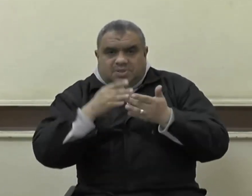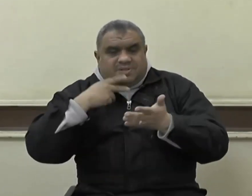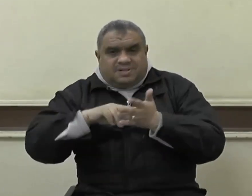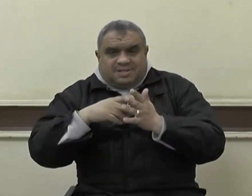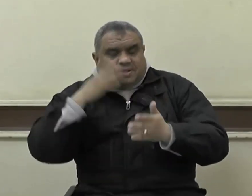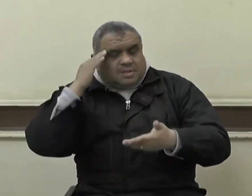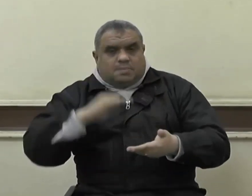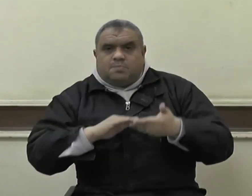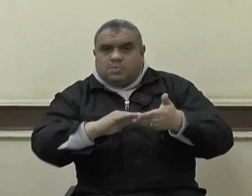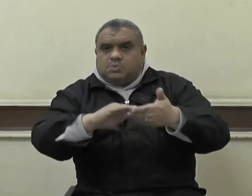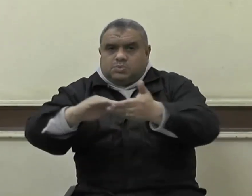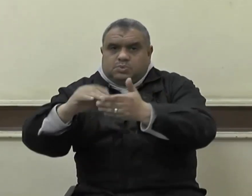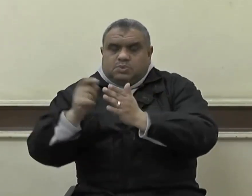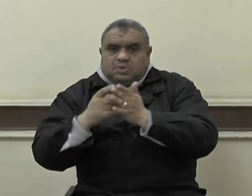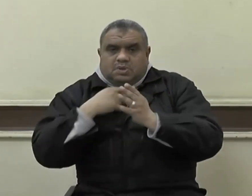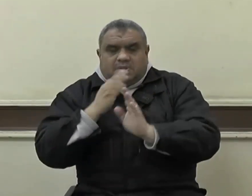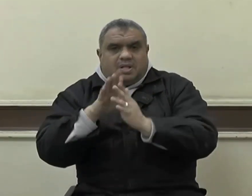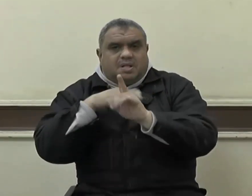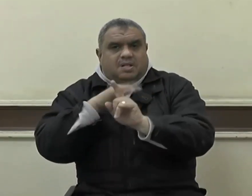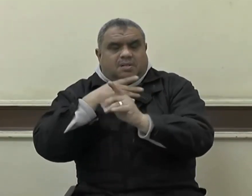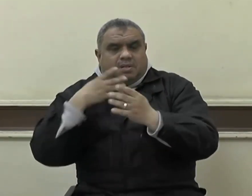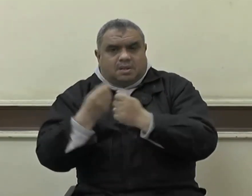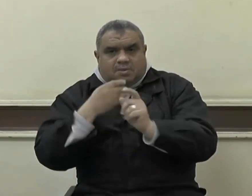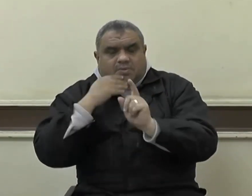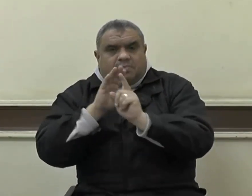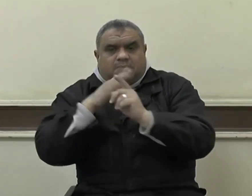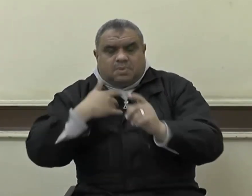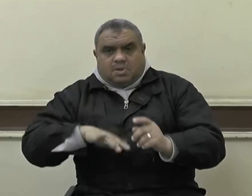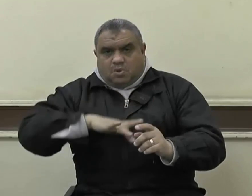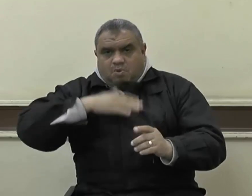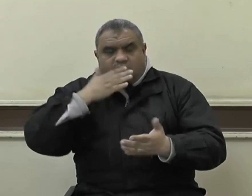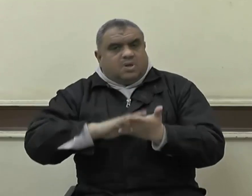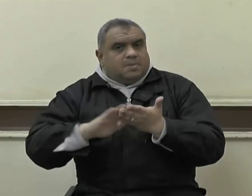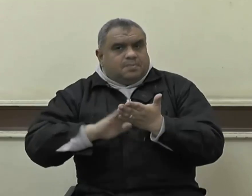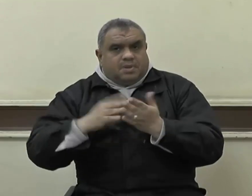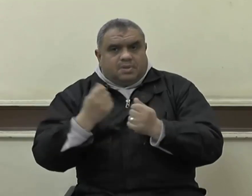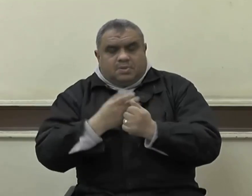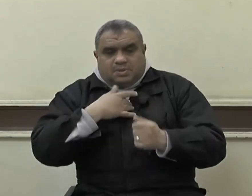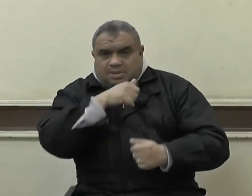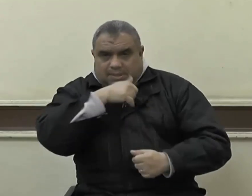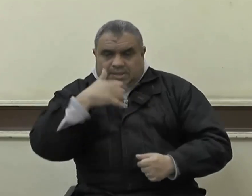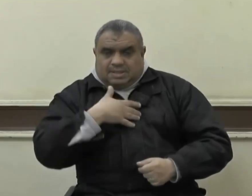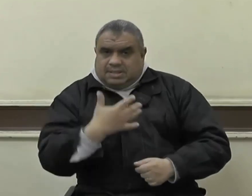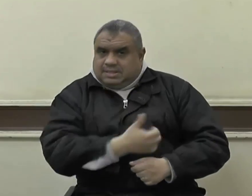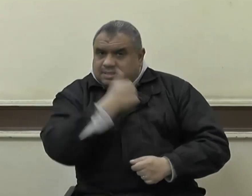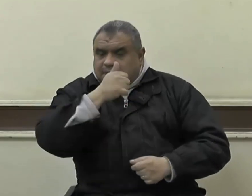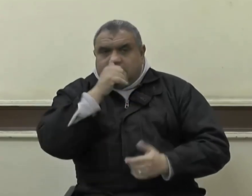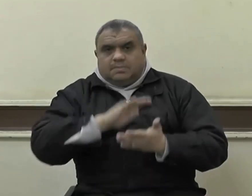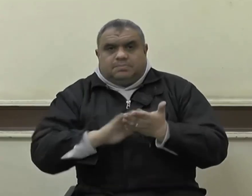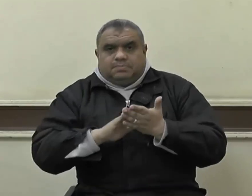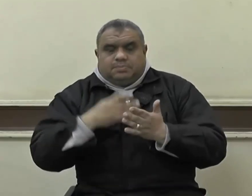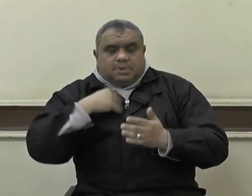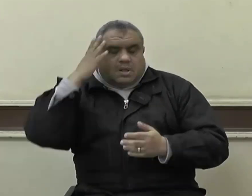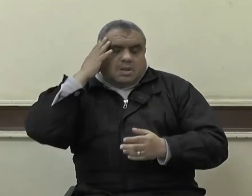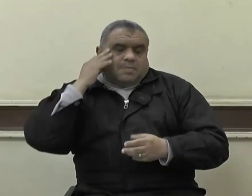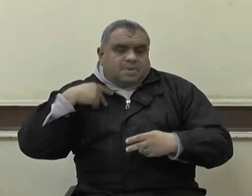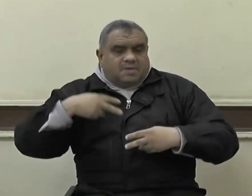يلحقوا بهم من خلفهم ألا خوف عليهم ولا هم يحزنون يستبشرون بنعمة من